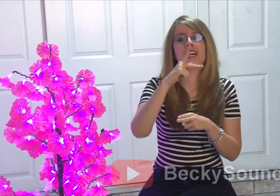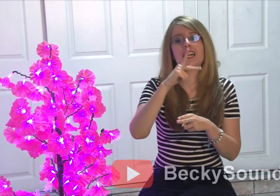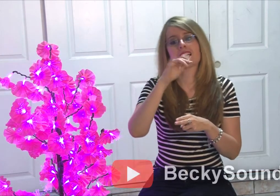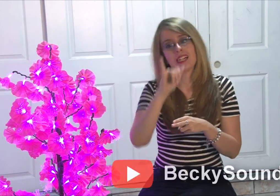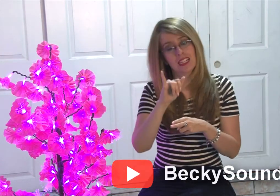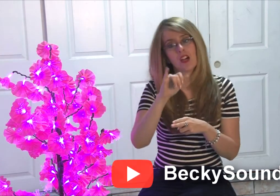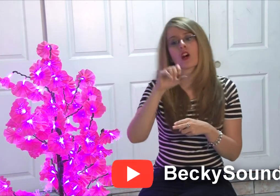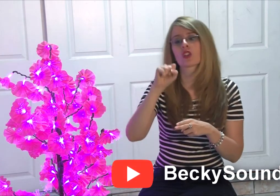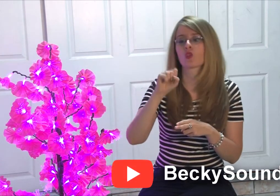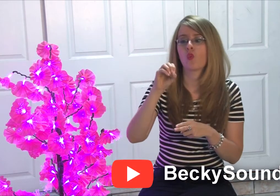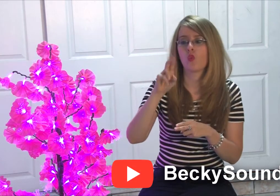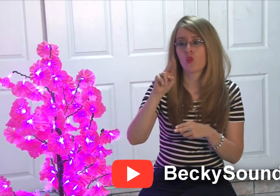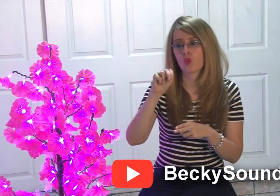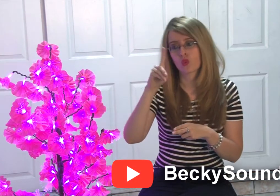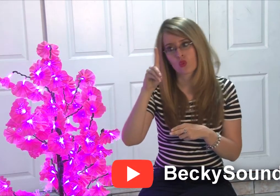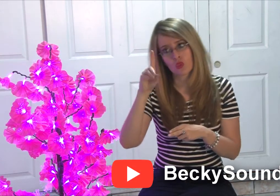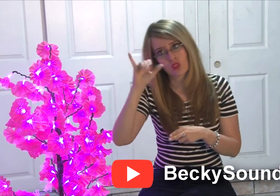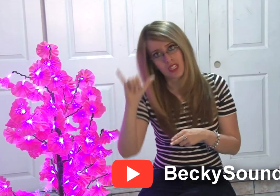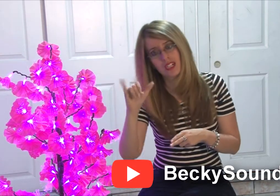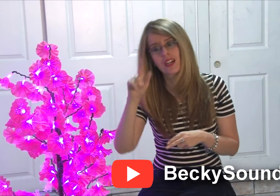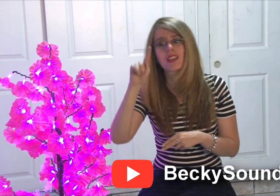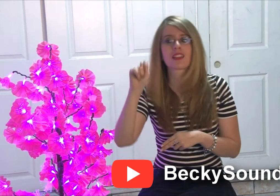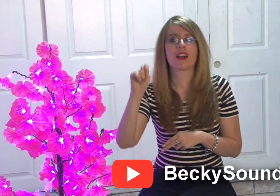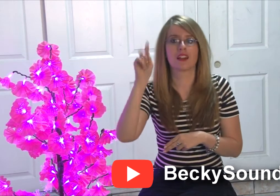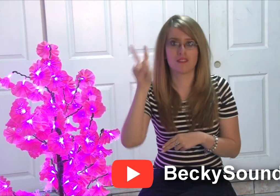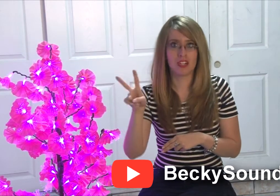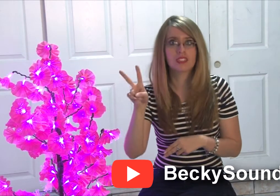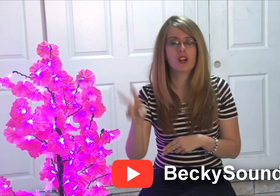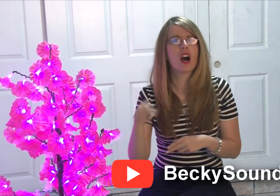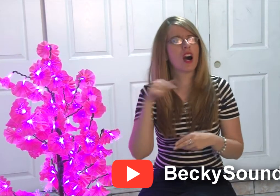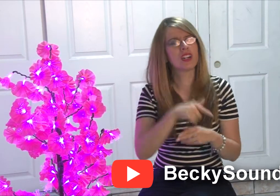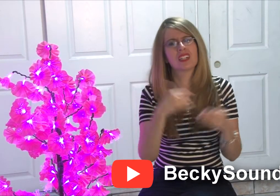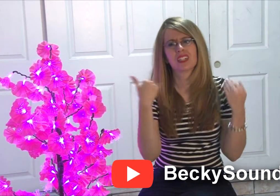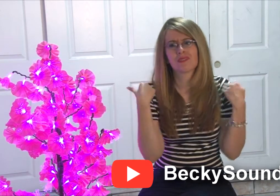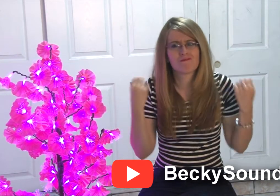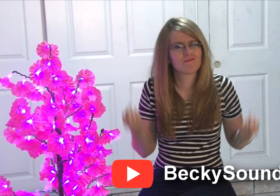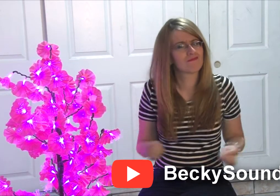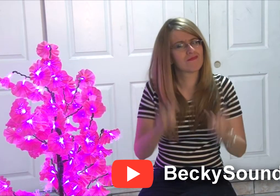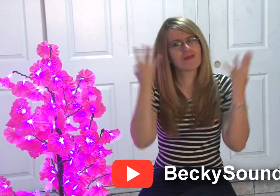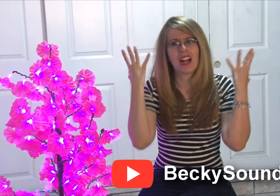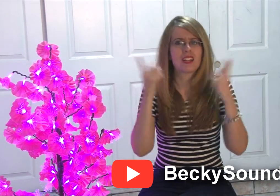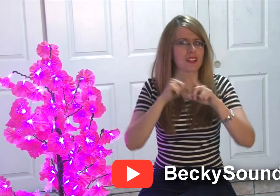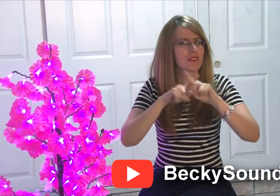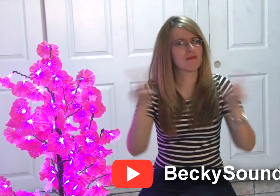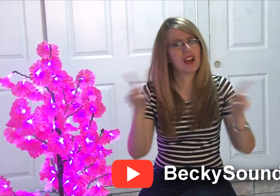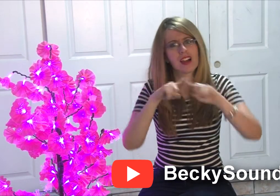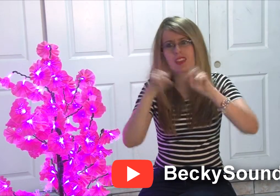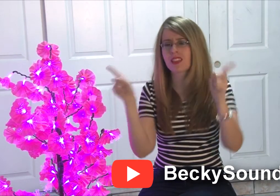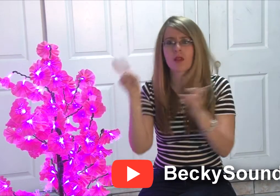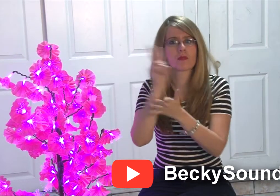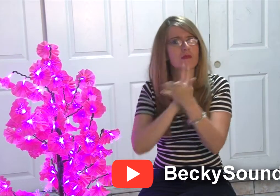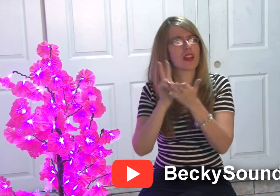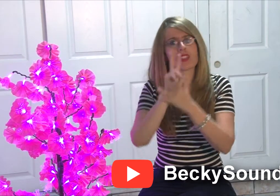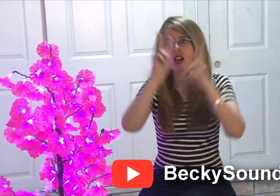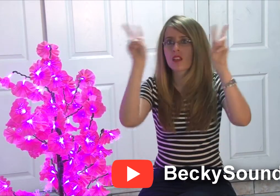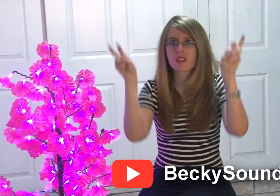ahí está Luecky Sondi TV. Ahí hay muchísima información, diferentes